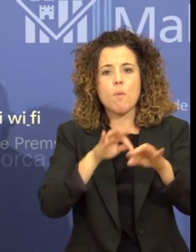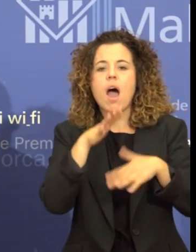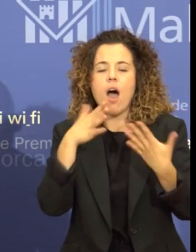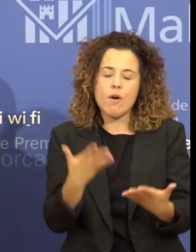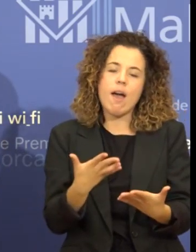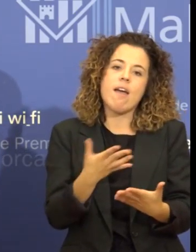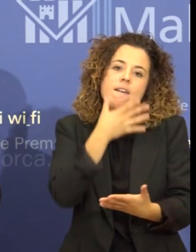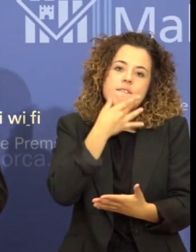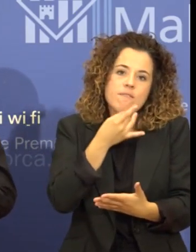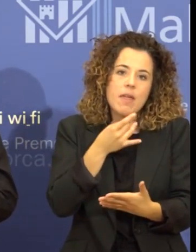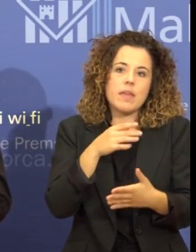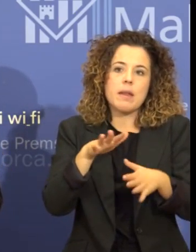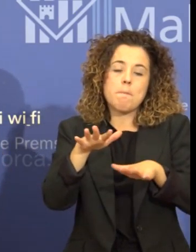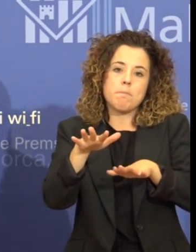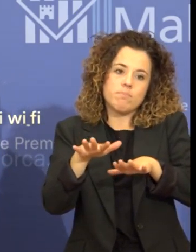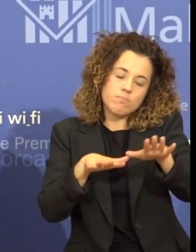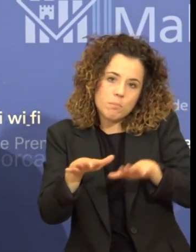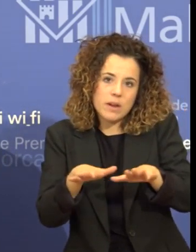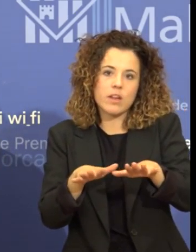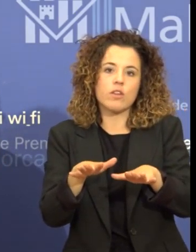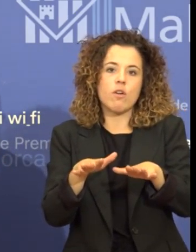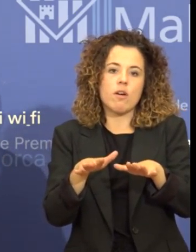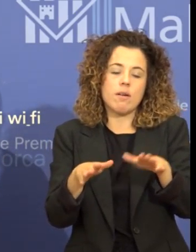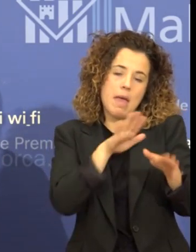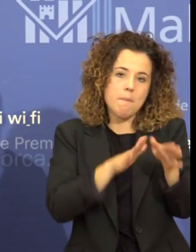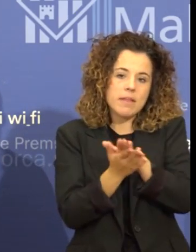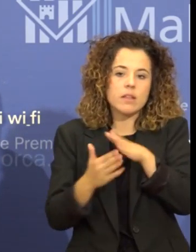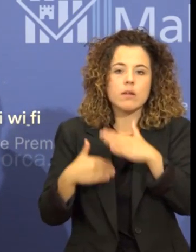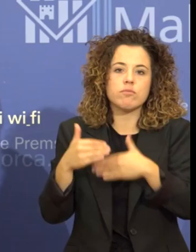planificar la tramitació d'aquests expedients.